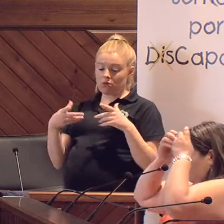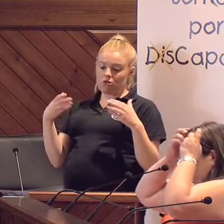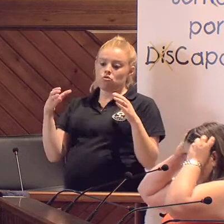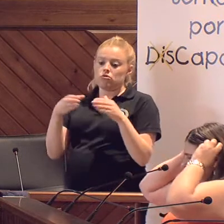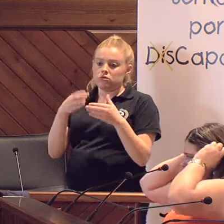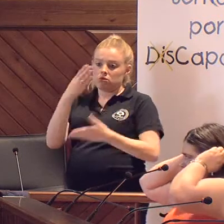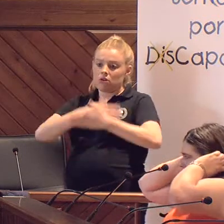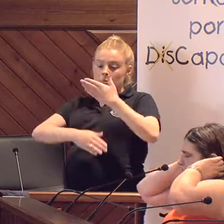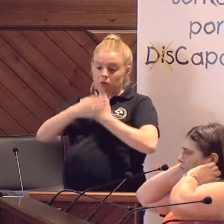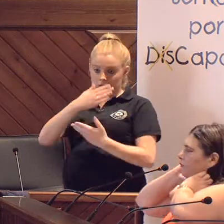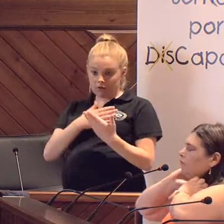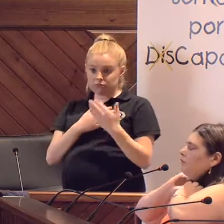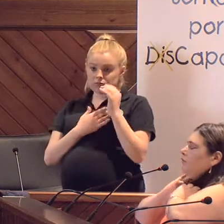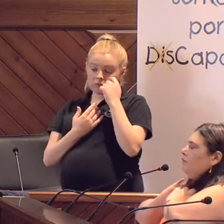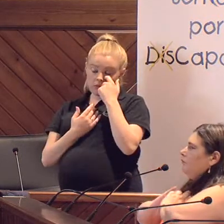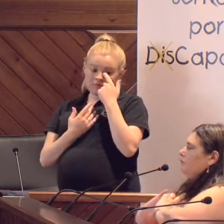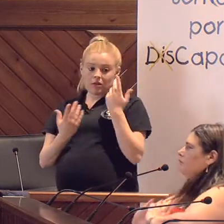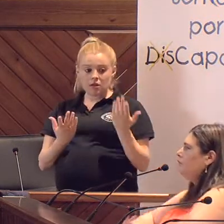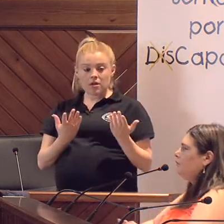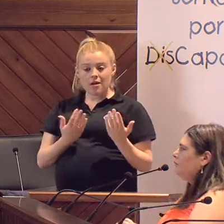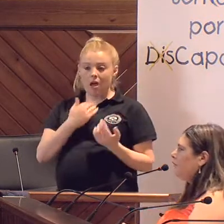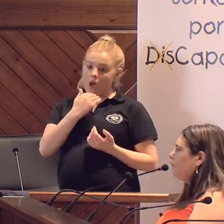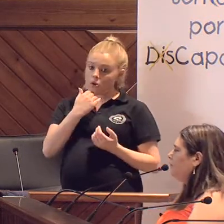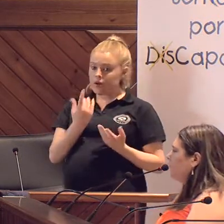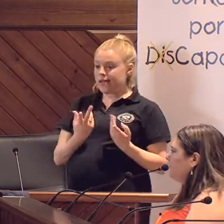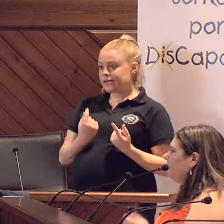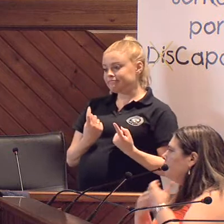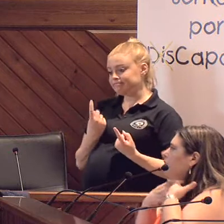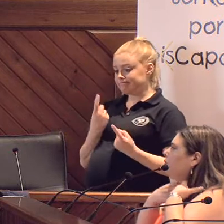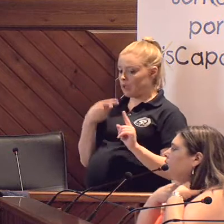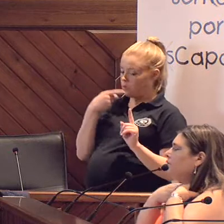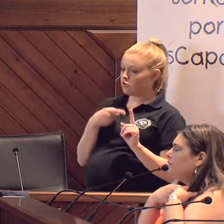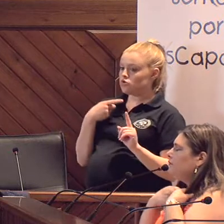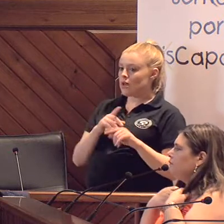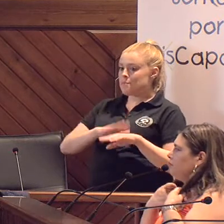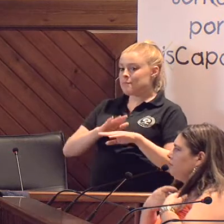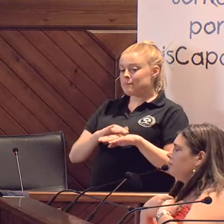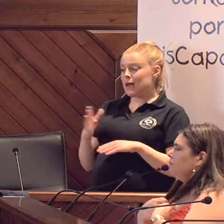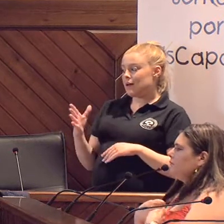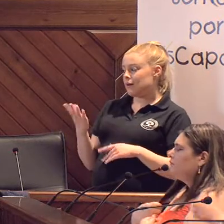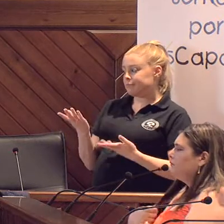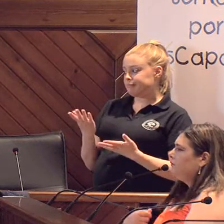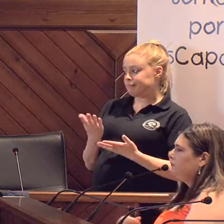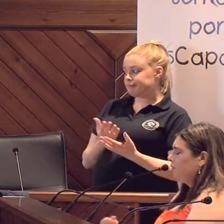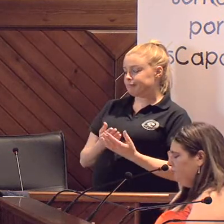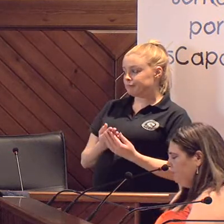Discapacidad, es una baza que tenemos que utilizar para eso, para todo lo que